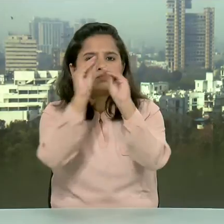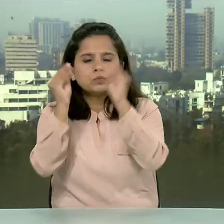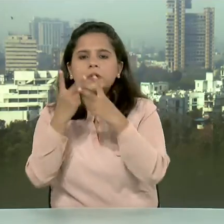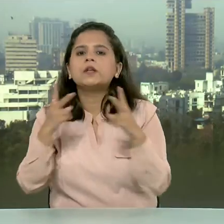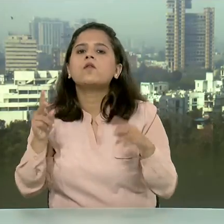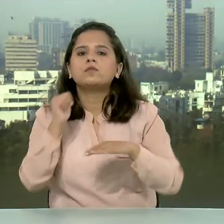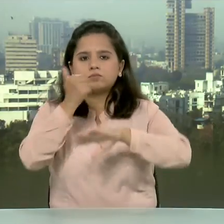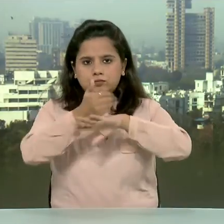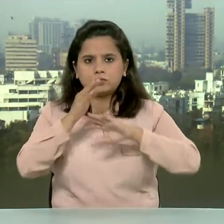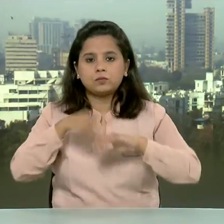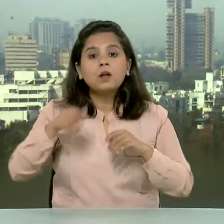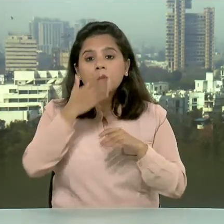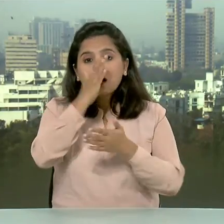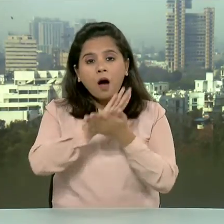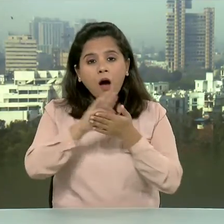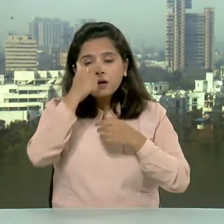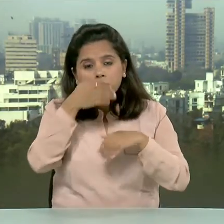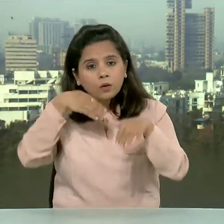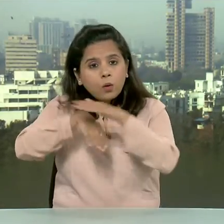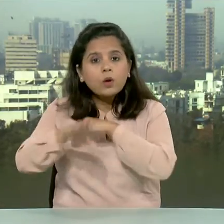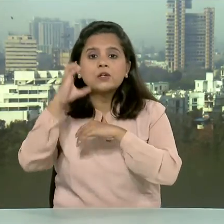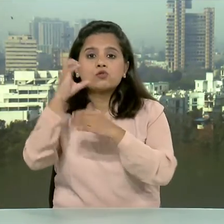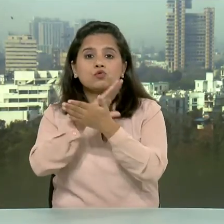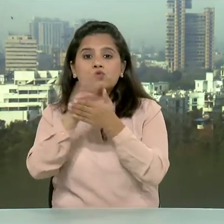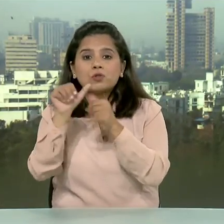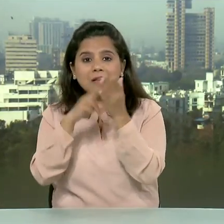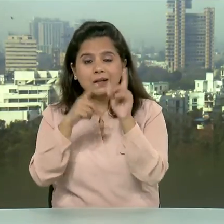हरिदुवार के चंडी घाट में स्थित है